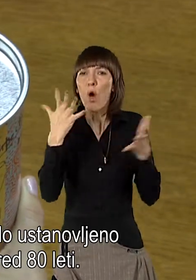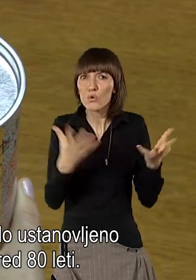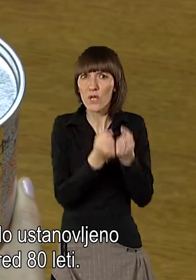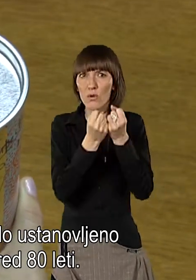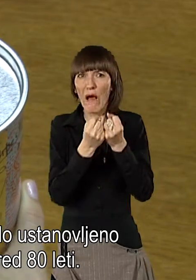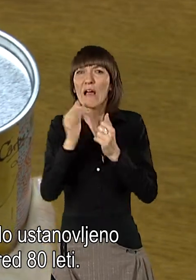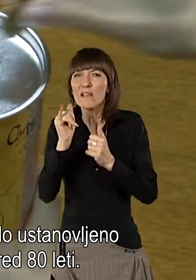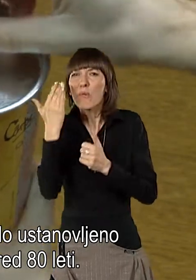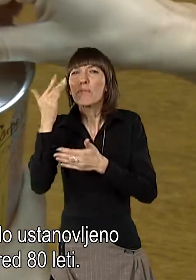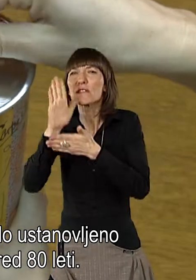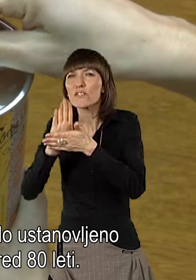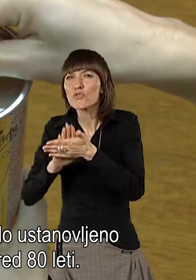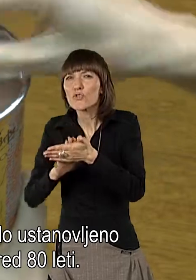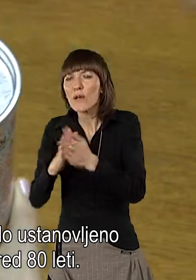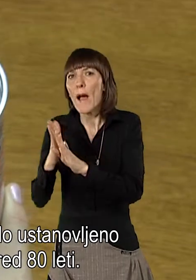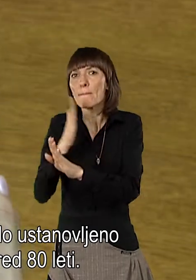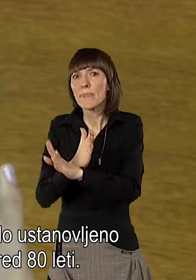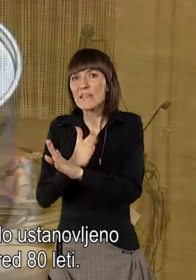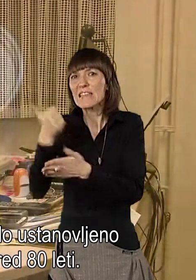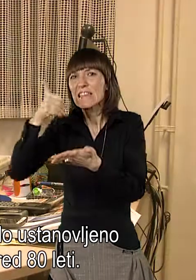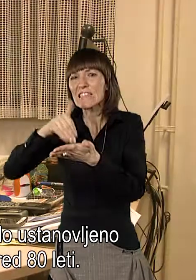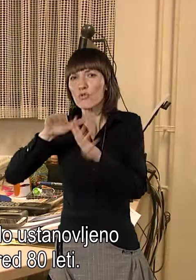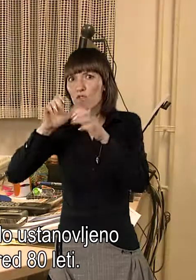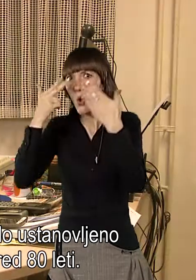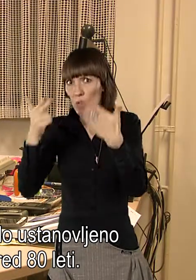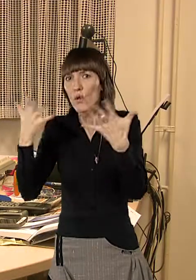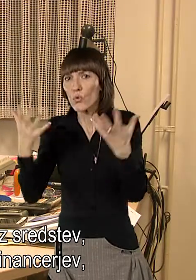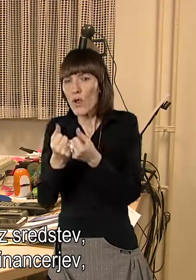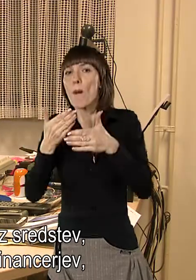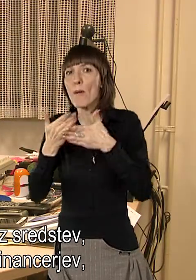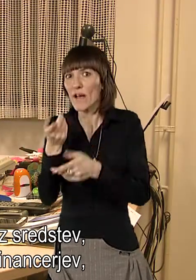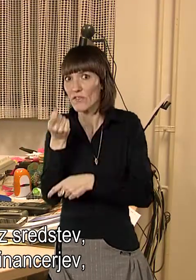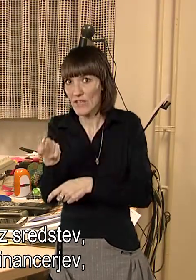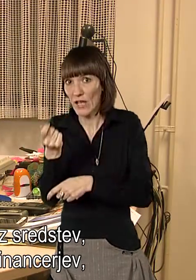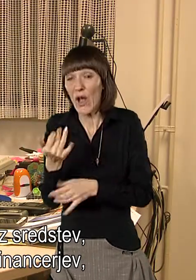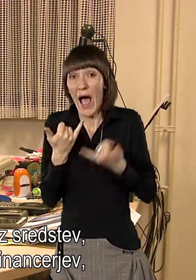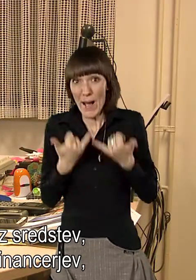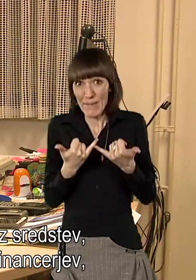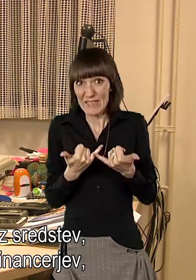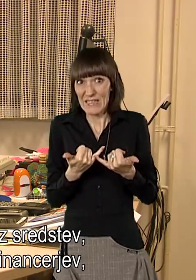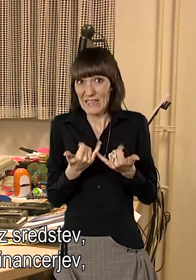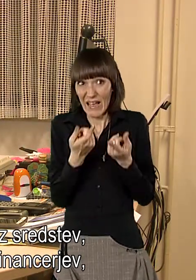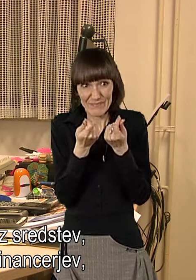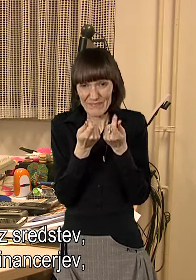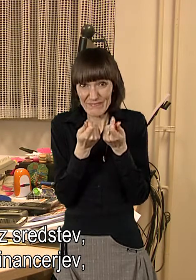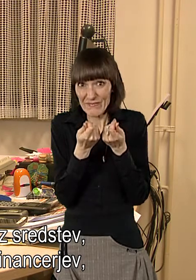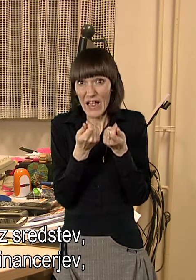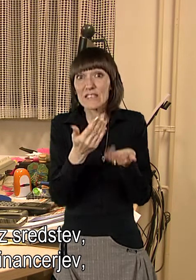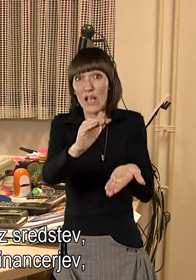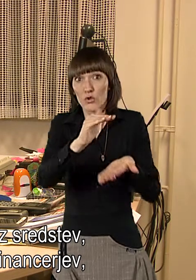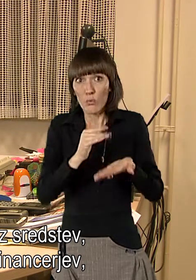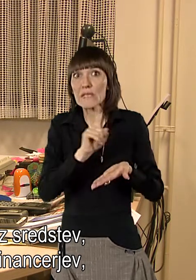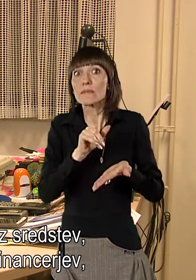bilo ustanovljeno oziroma je bilo takrat pred 80 leti, ampak trenutno pa mi finančno iz sredstev, ki jih dobimo,